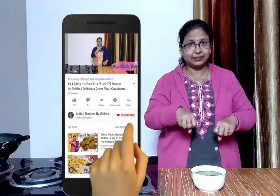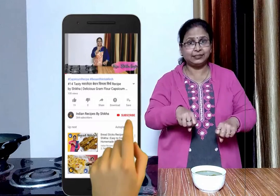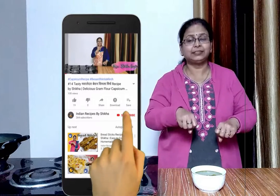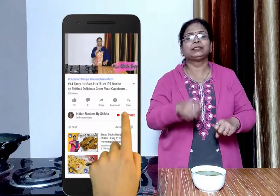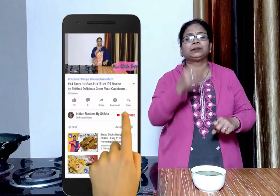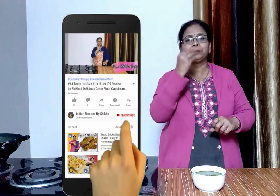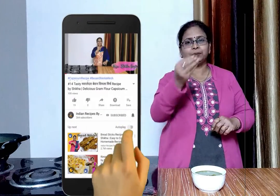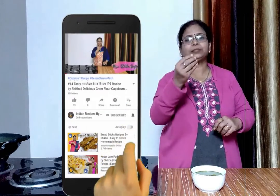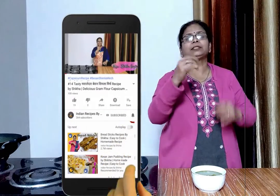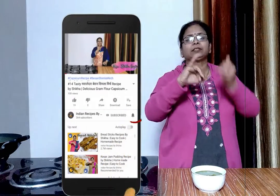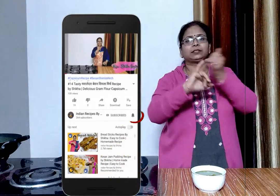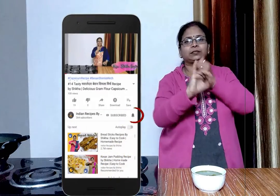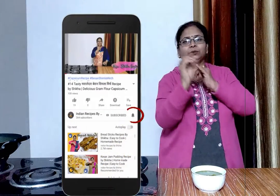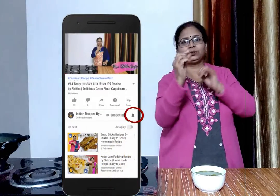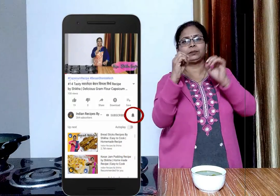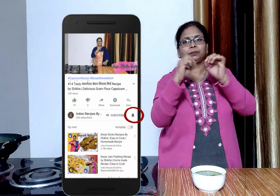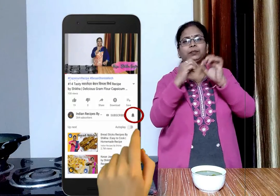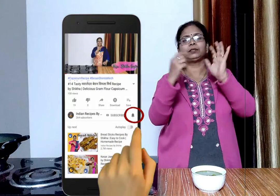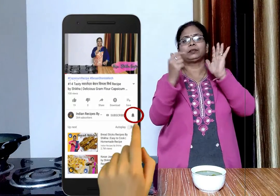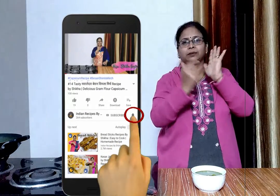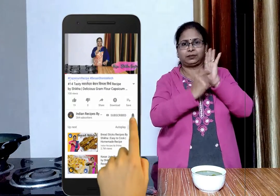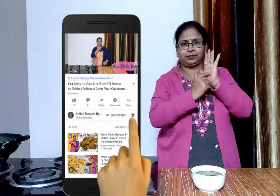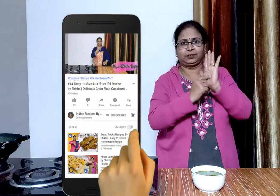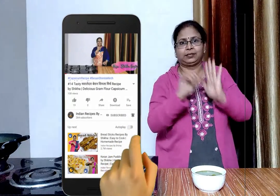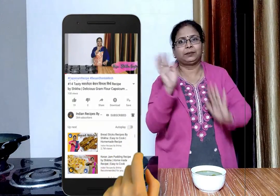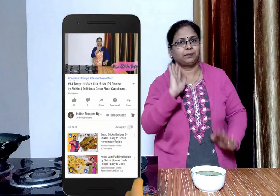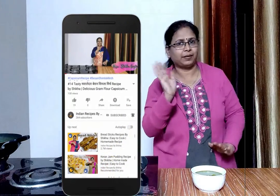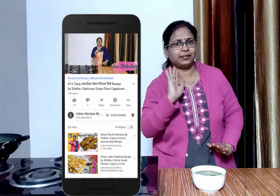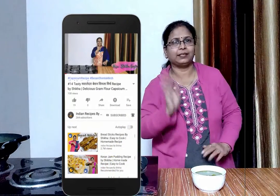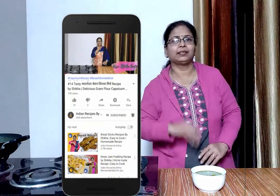वीडियो पसंद आयो तो इस चैनल को सब्स्राइब करना ना भूले मिलते हैं नेक्स वीडियो